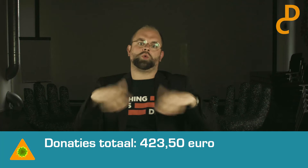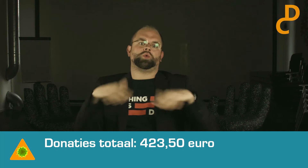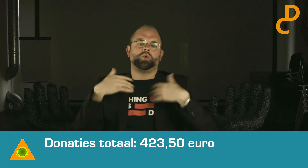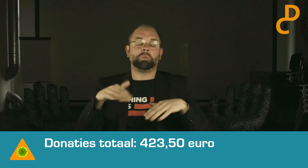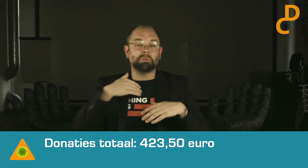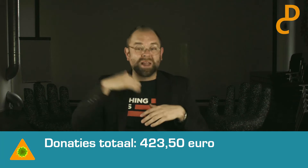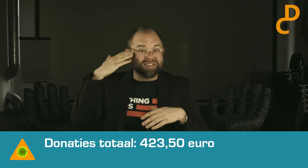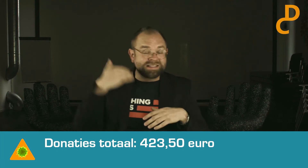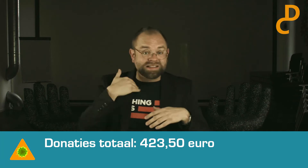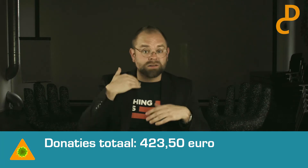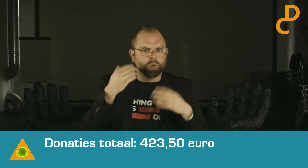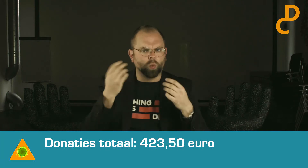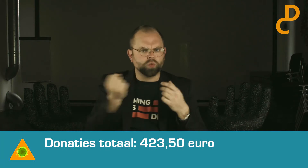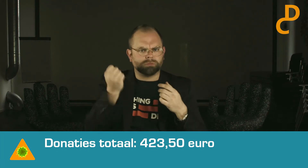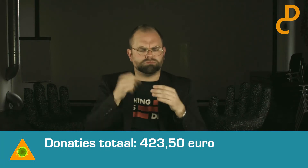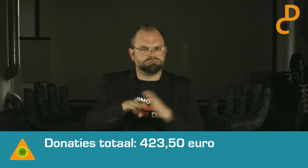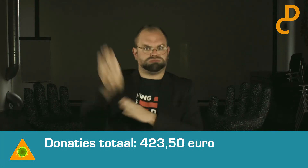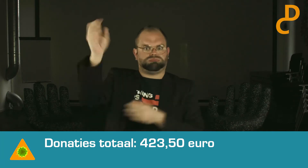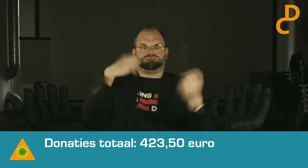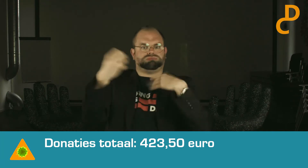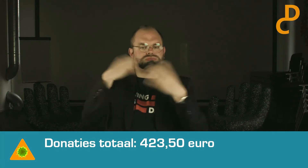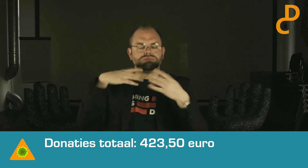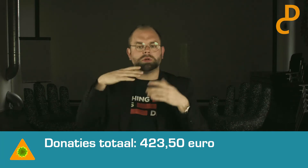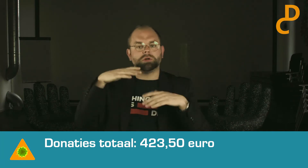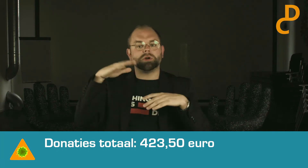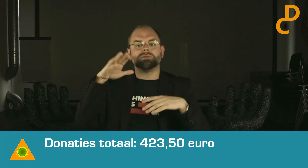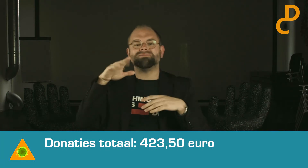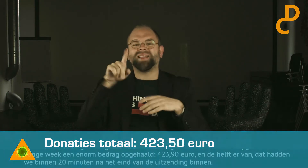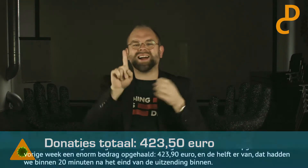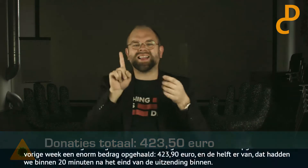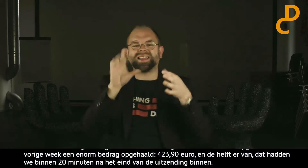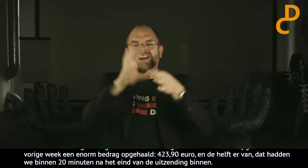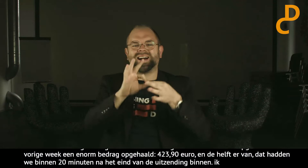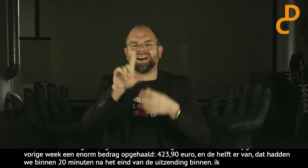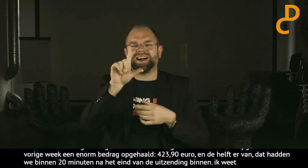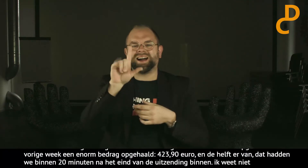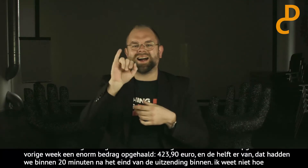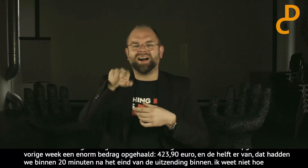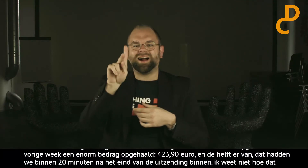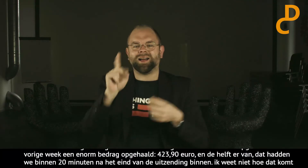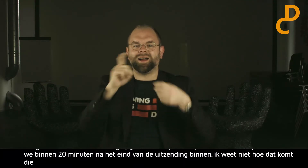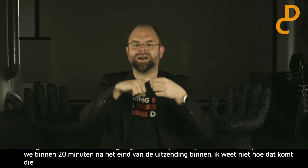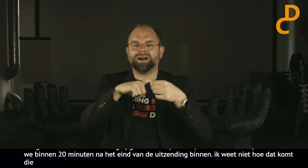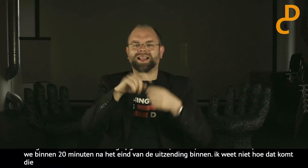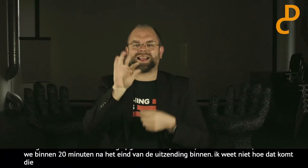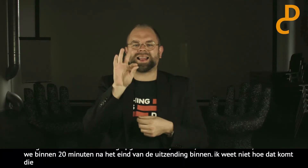uitzending al binnen. Echt, ik weet dus niet hoe dat komt. Die enorme stijging aan donaties. Misschien omdat die link